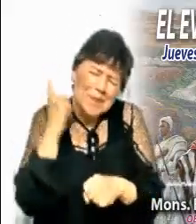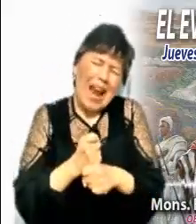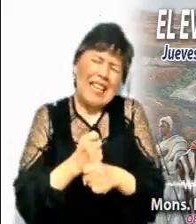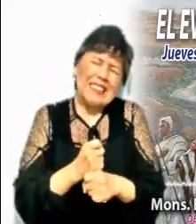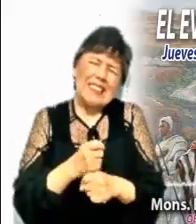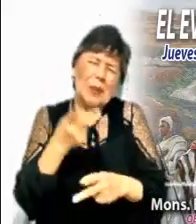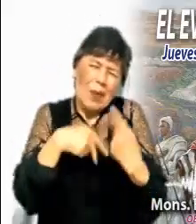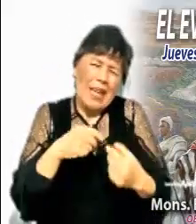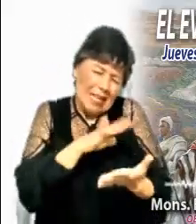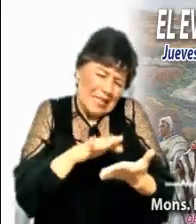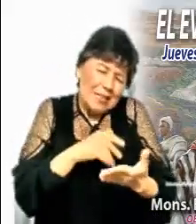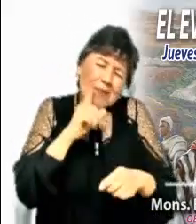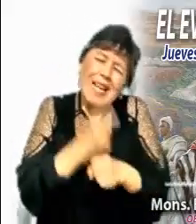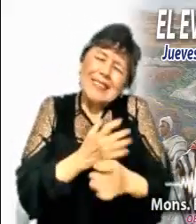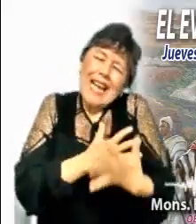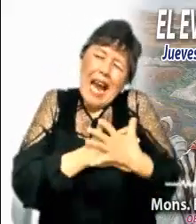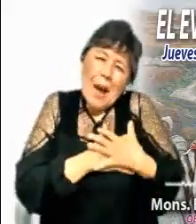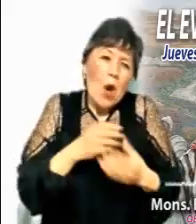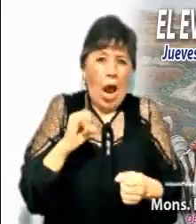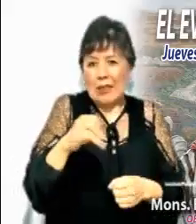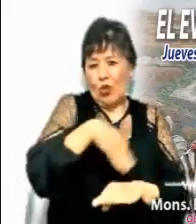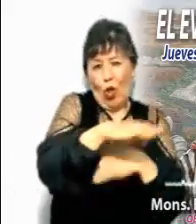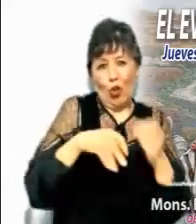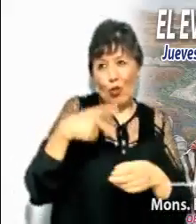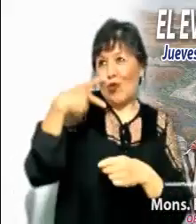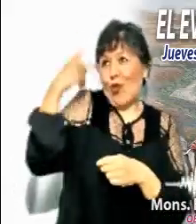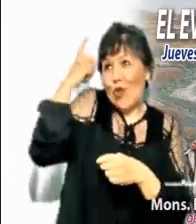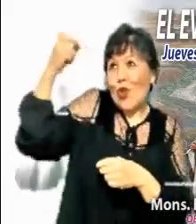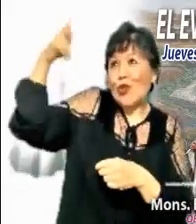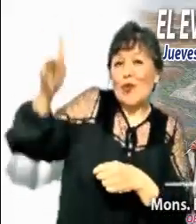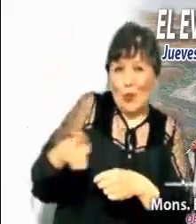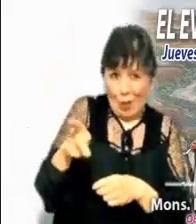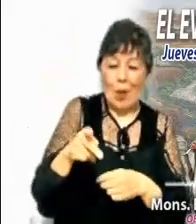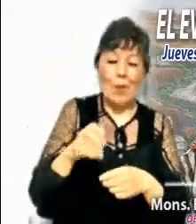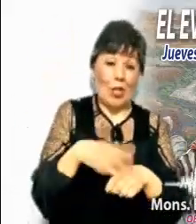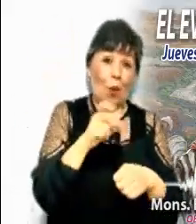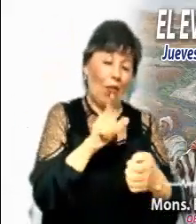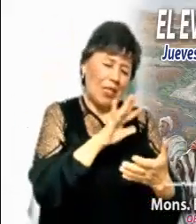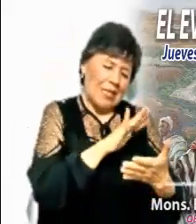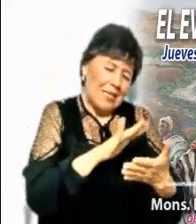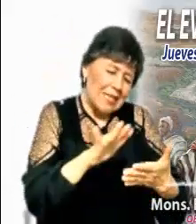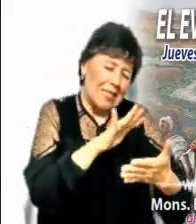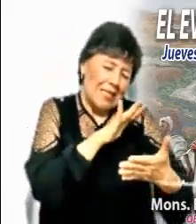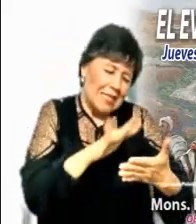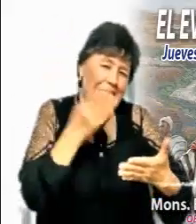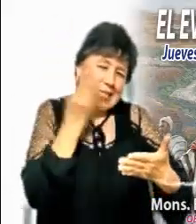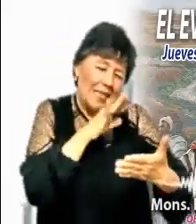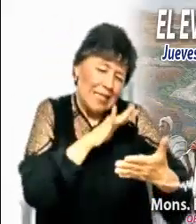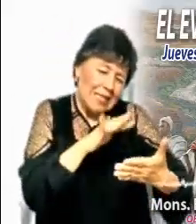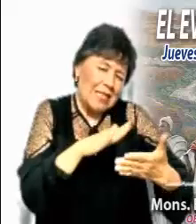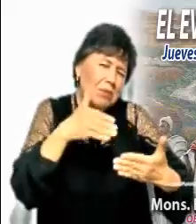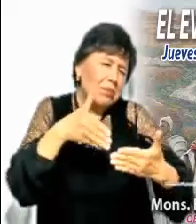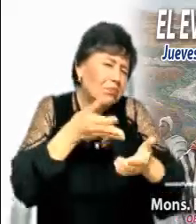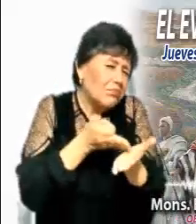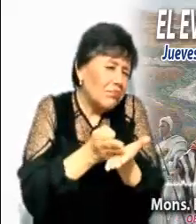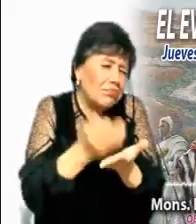por parte de todos los miembros del pueblo de Dios, de manera que de su lectura orante y fiel en el tiempo,